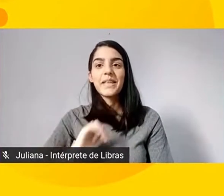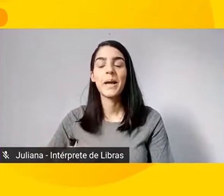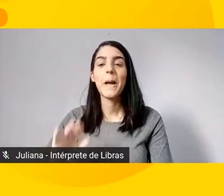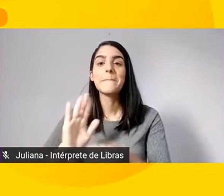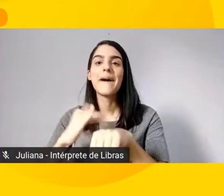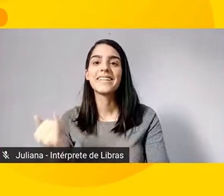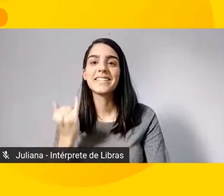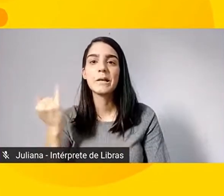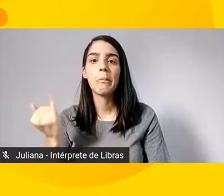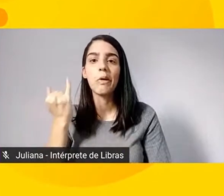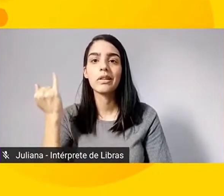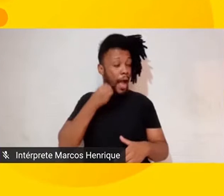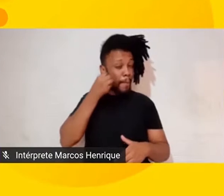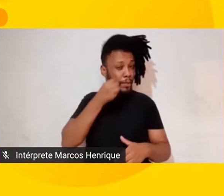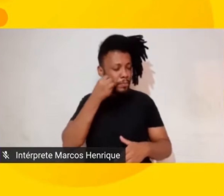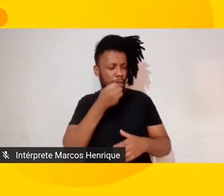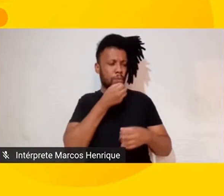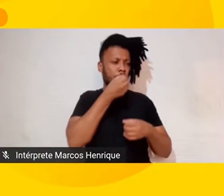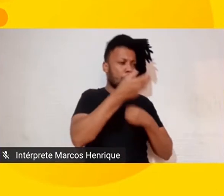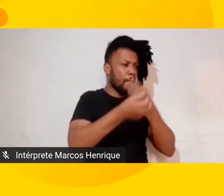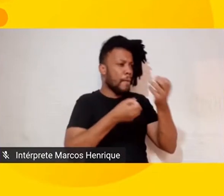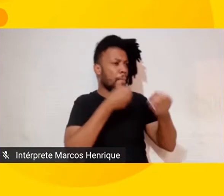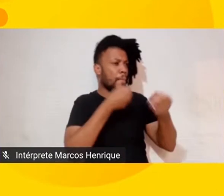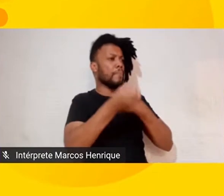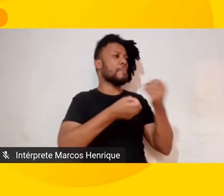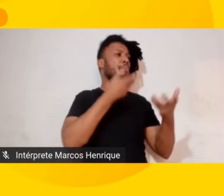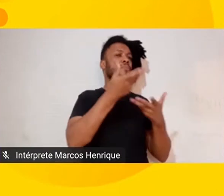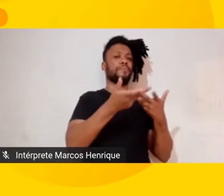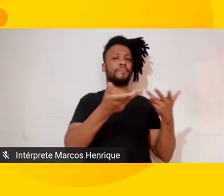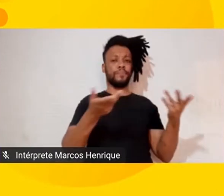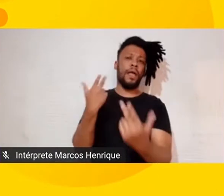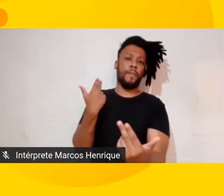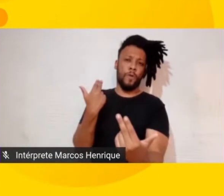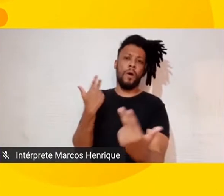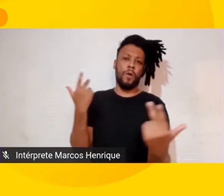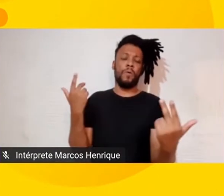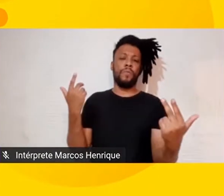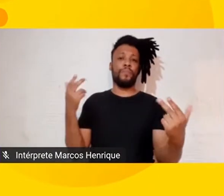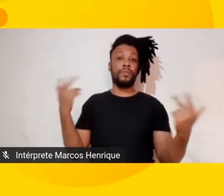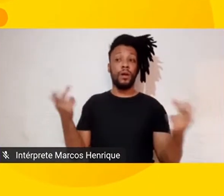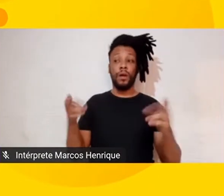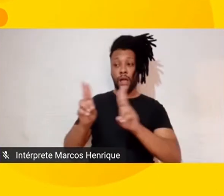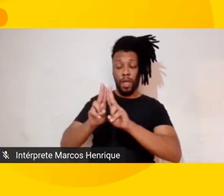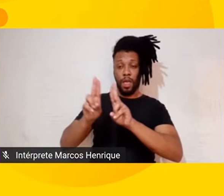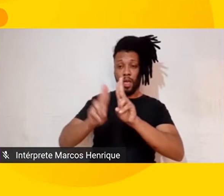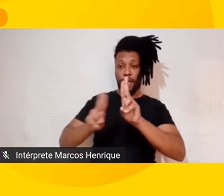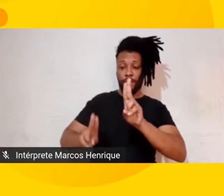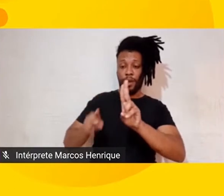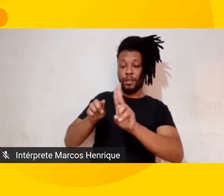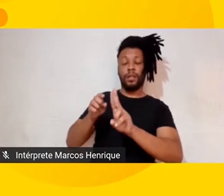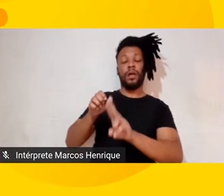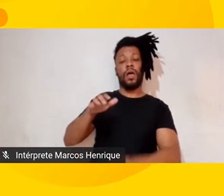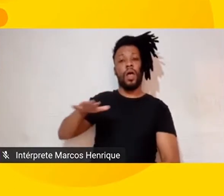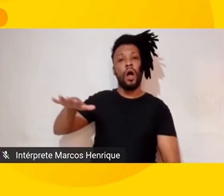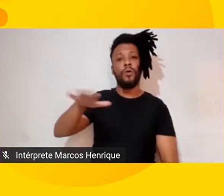que trabalhar em revista na França. A também escritora Conceição Evaristo. A UFRJ como um espaço de